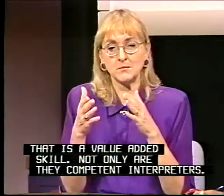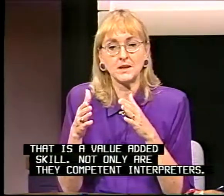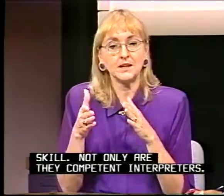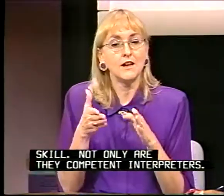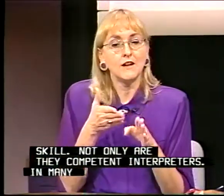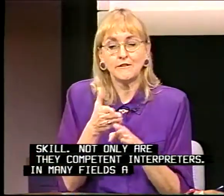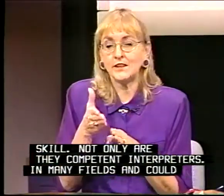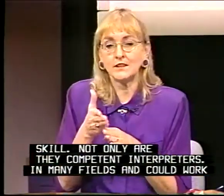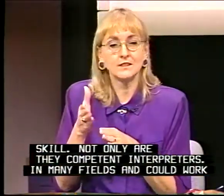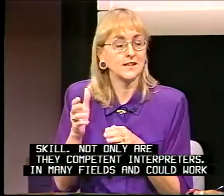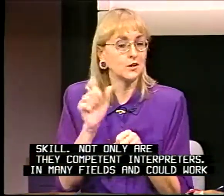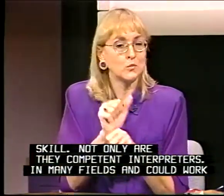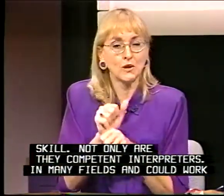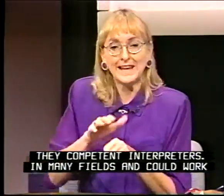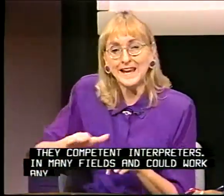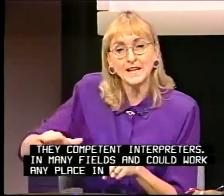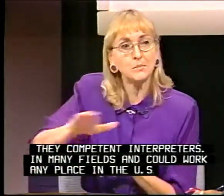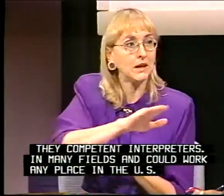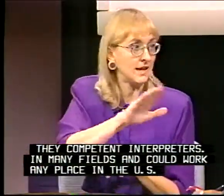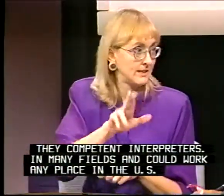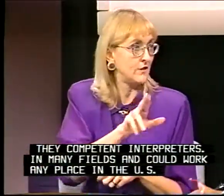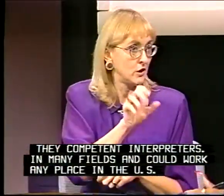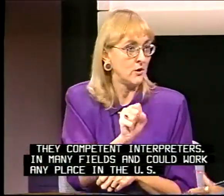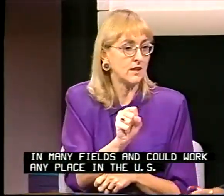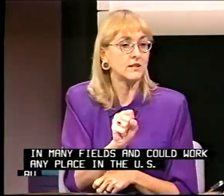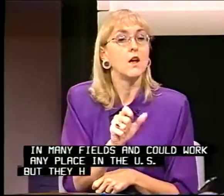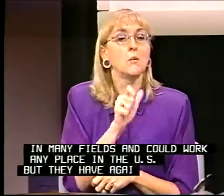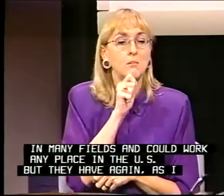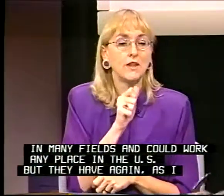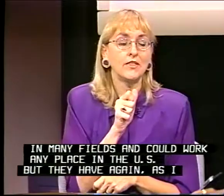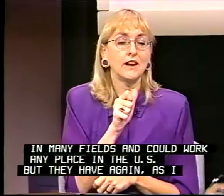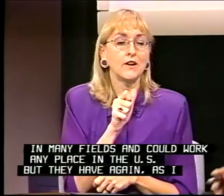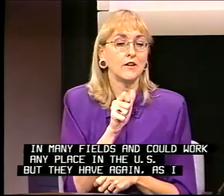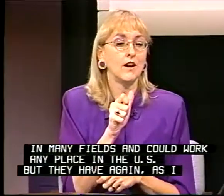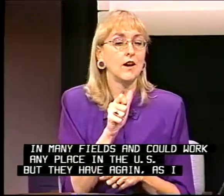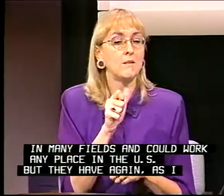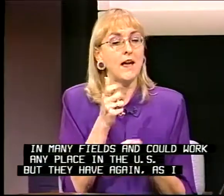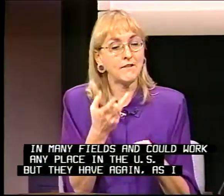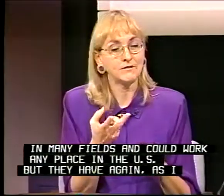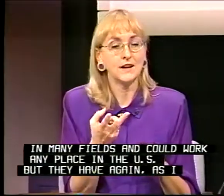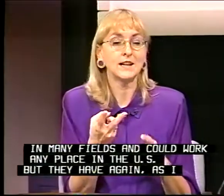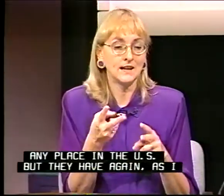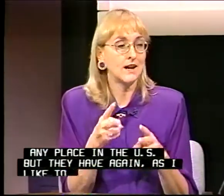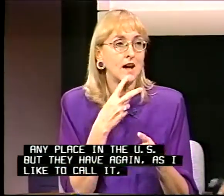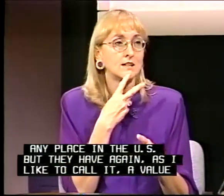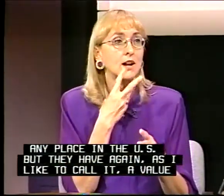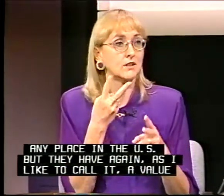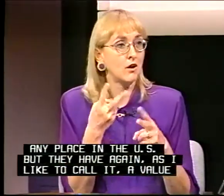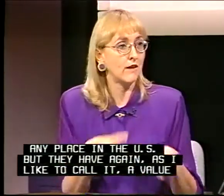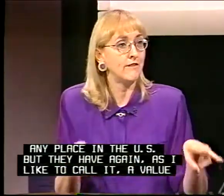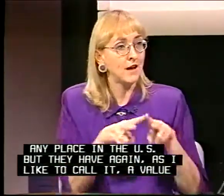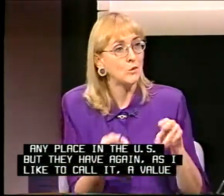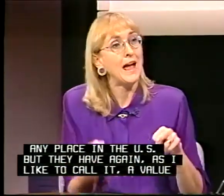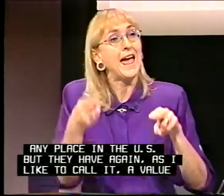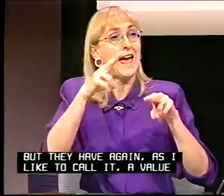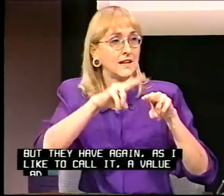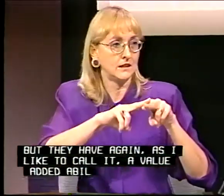many fields and could work any place in the U.S., but they have, again, as I like to call it, a value-added